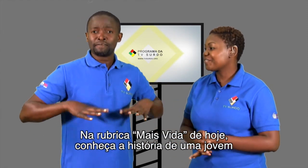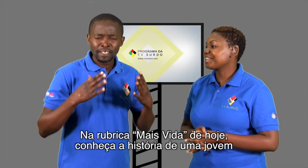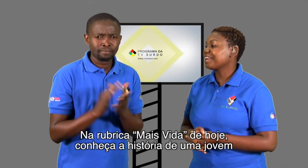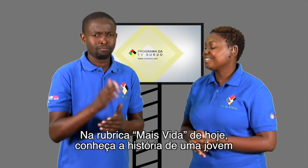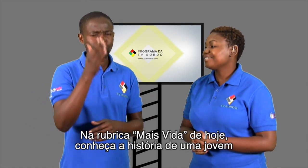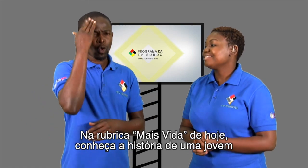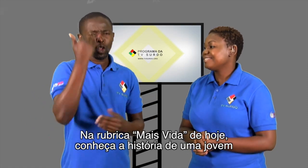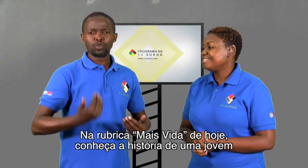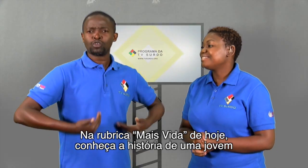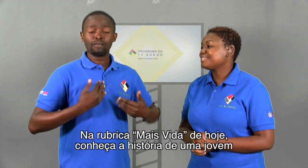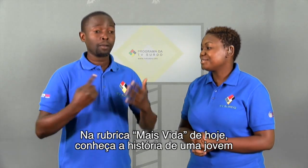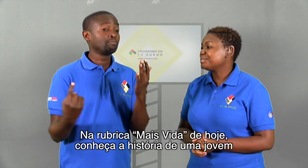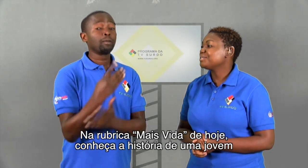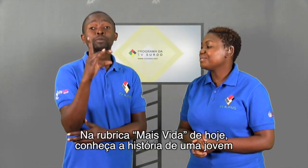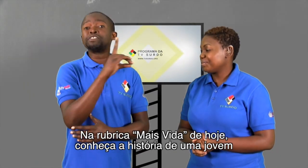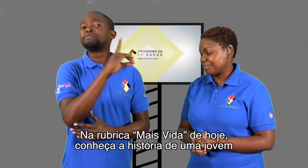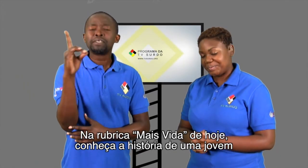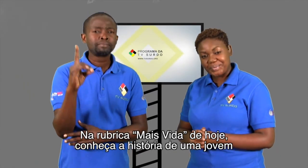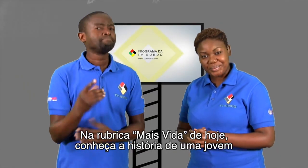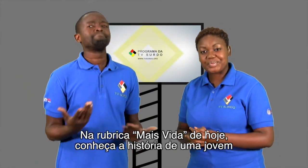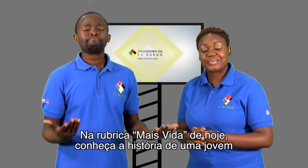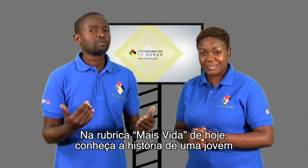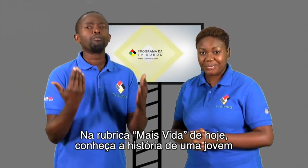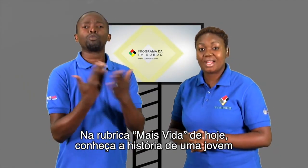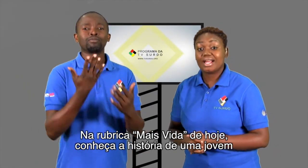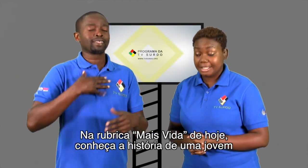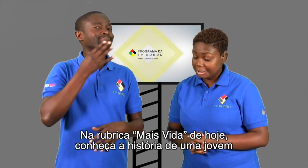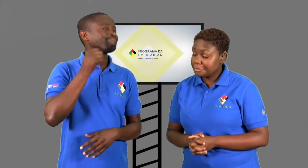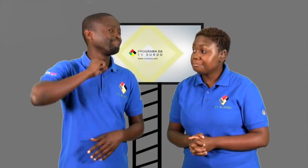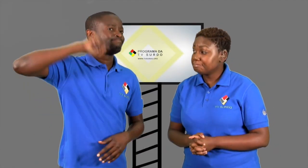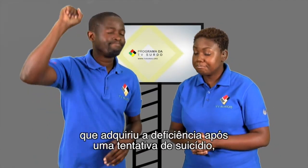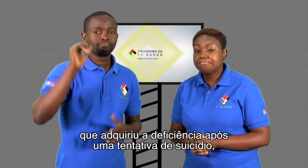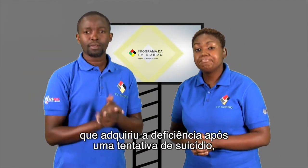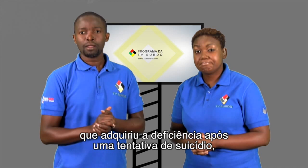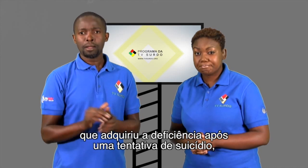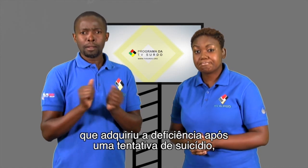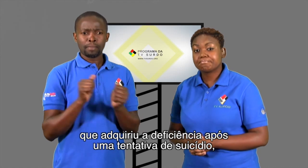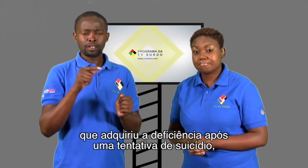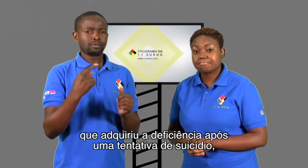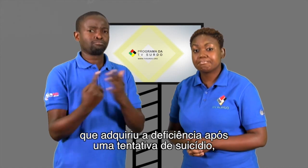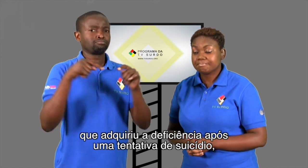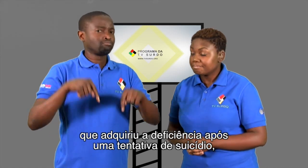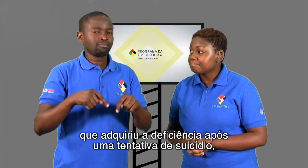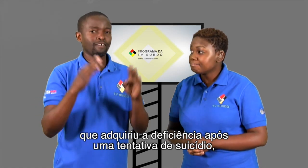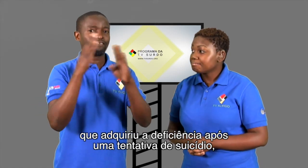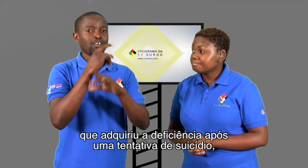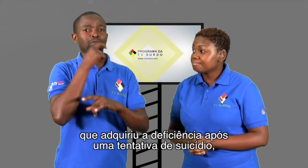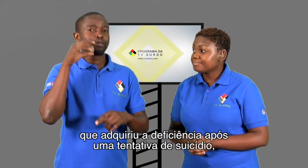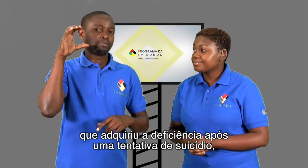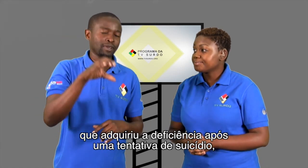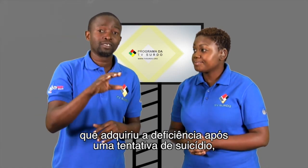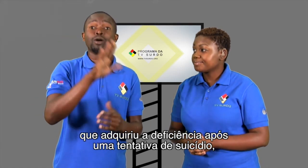Na rubrica Mais Vida de hoje, conheça a história de uma jovem que adquiriu a deficiência após uma